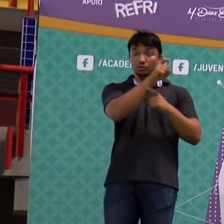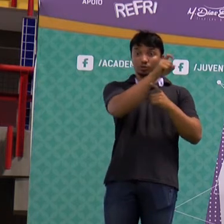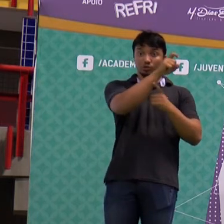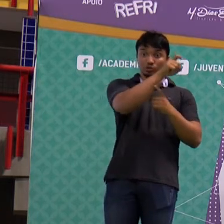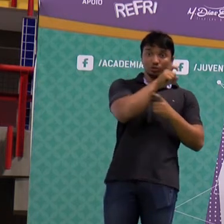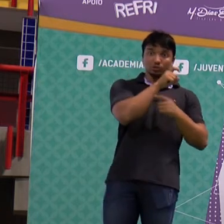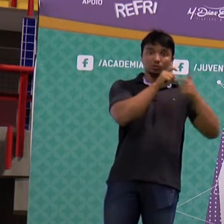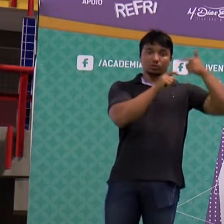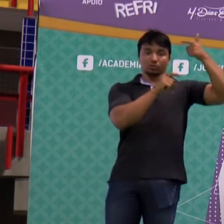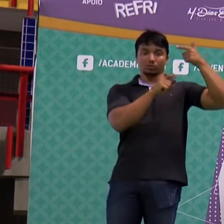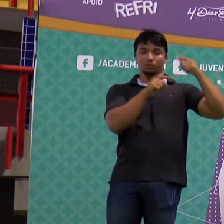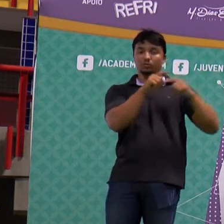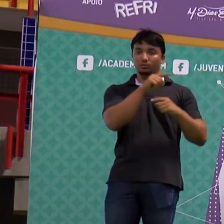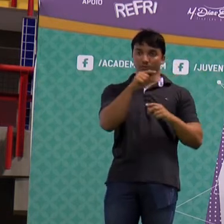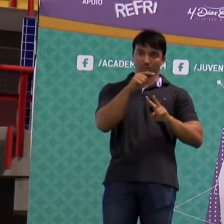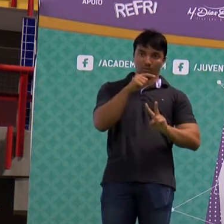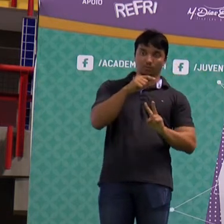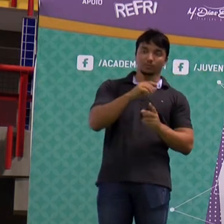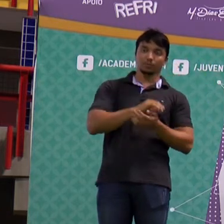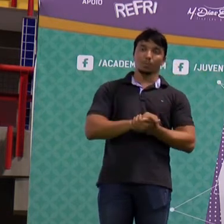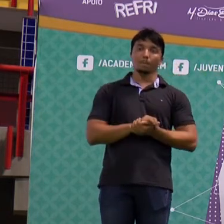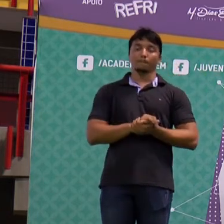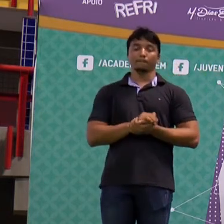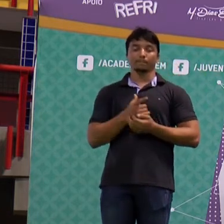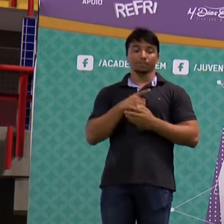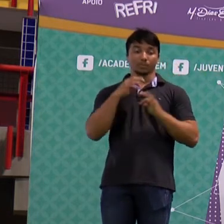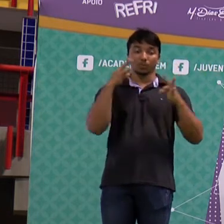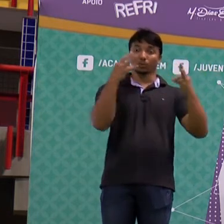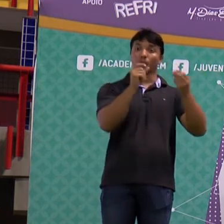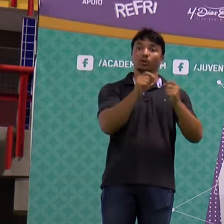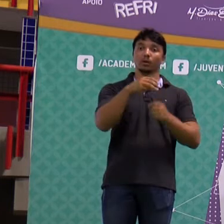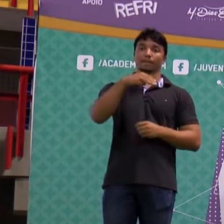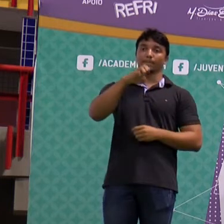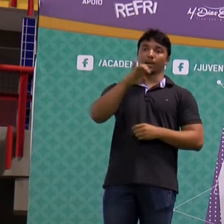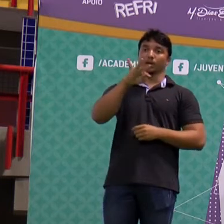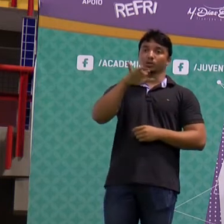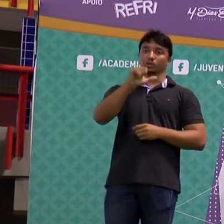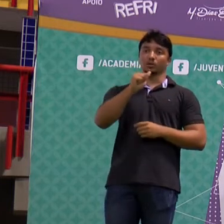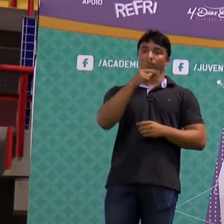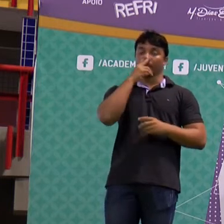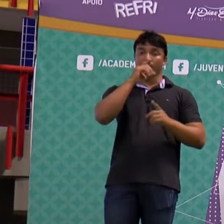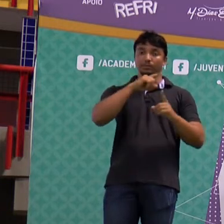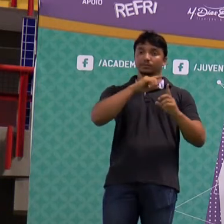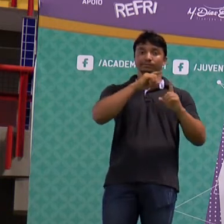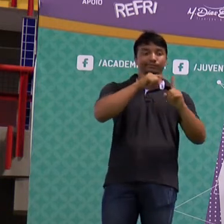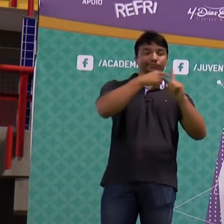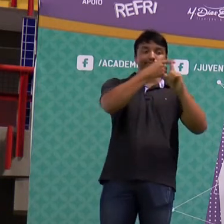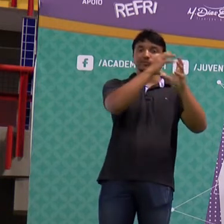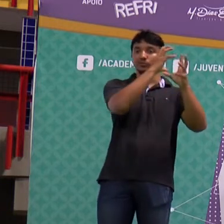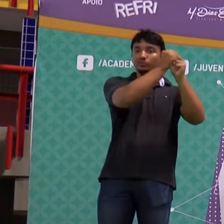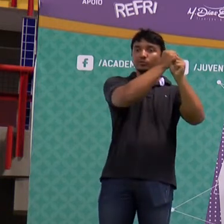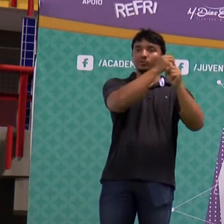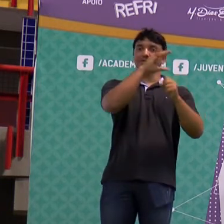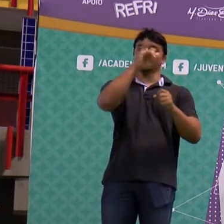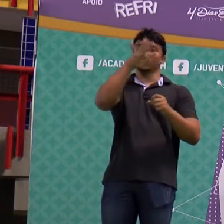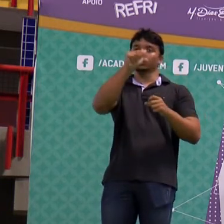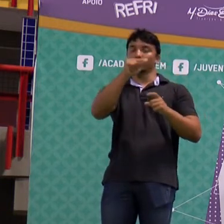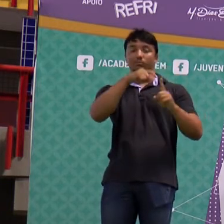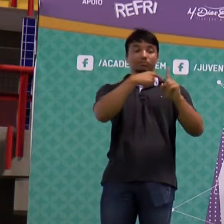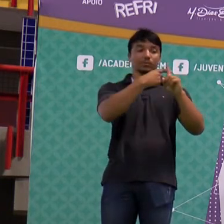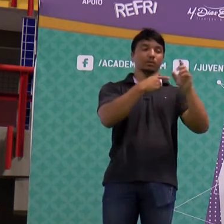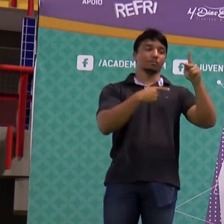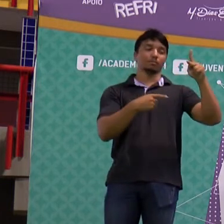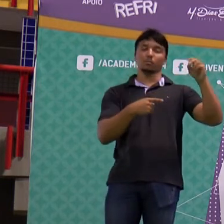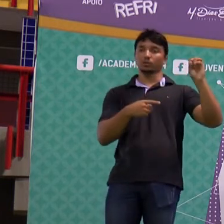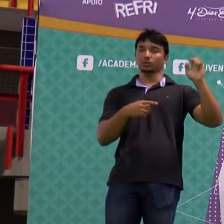E a energia total do sistema é a energia mecânica, que é a soma da cinética mais potencial. A gente também pode dizer que